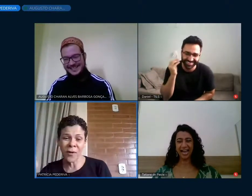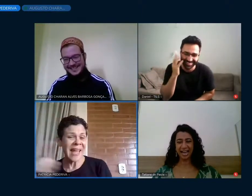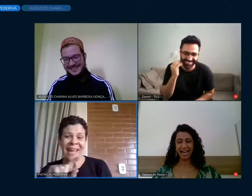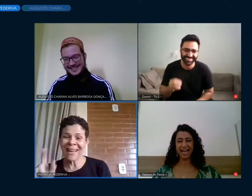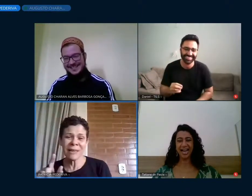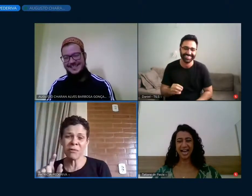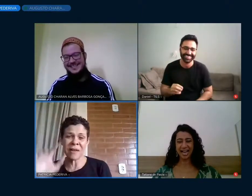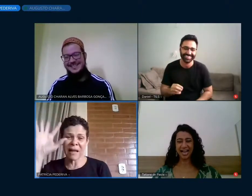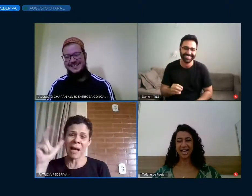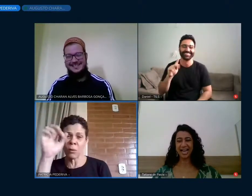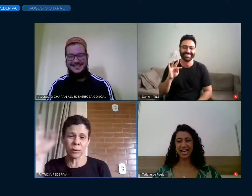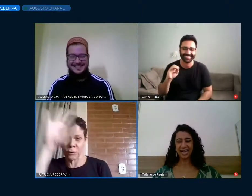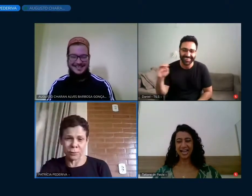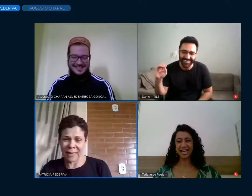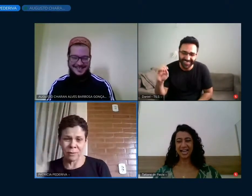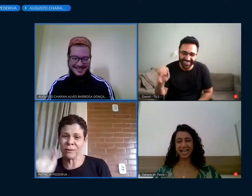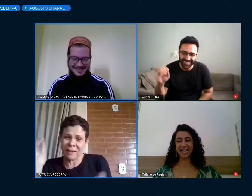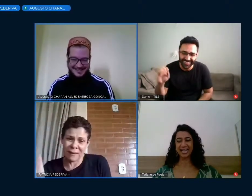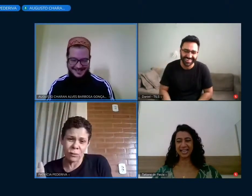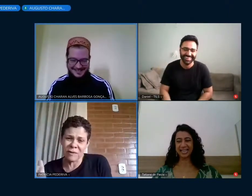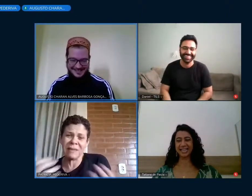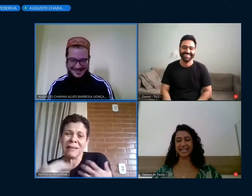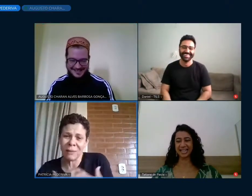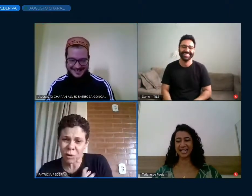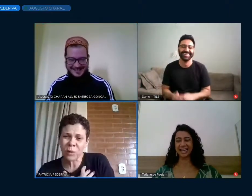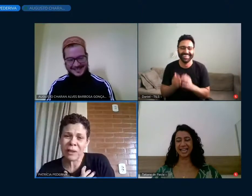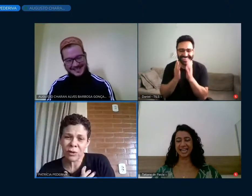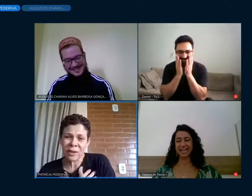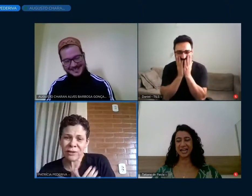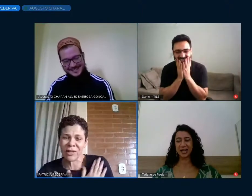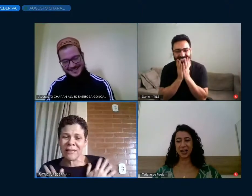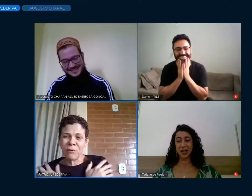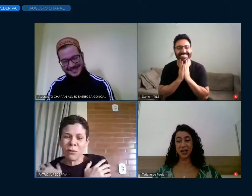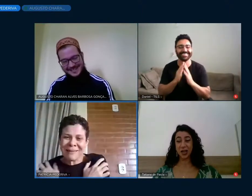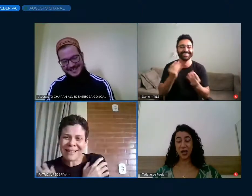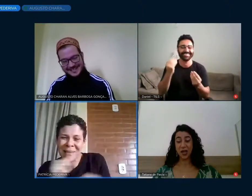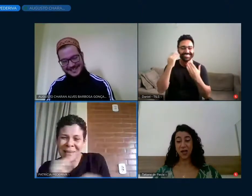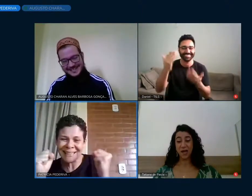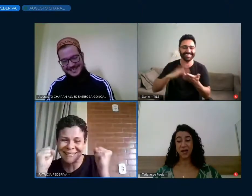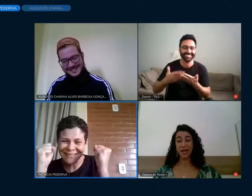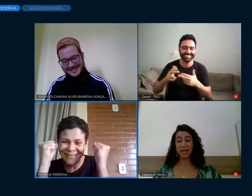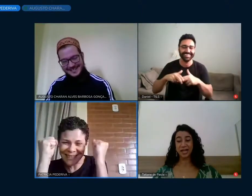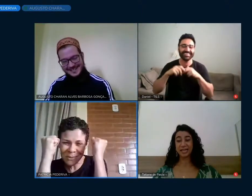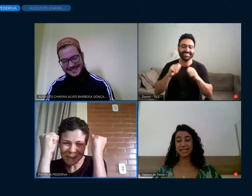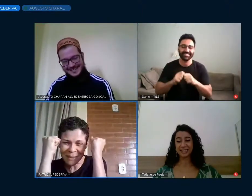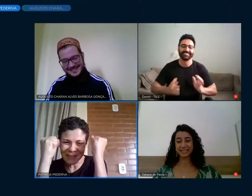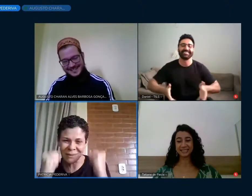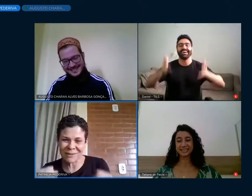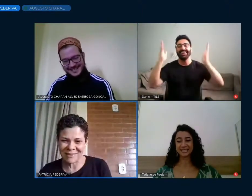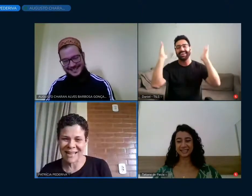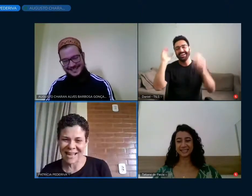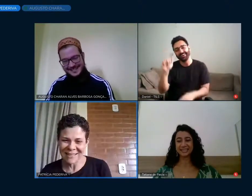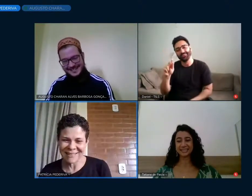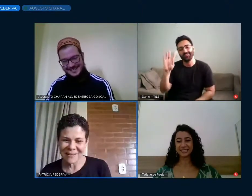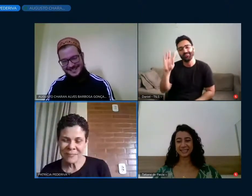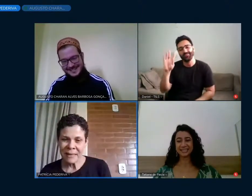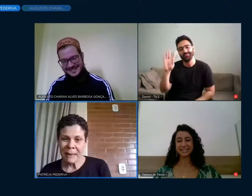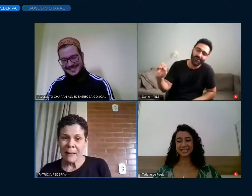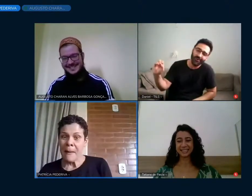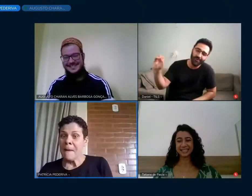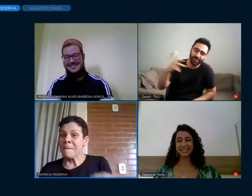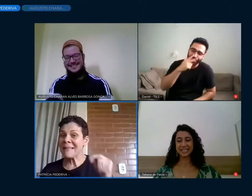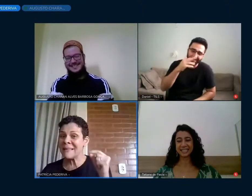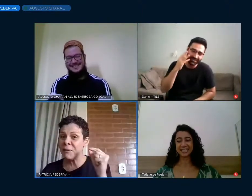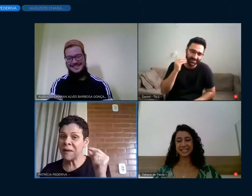Guto, ele não fez, Guto, eu não sei traduzir, eu sou muito ignorante ainda, vou estar na minha lista de línguas, aprender línguas de sinais,